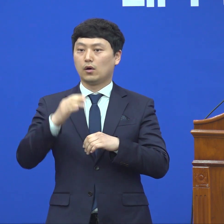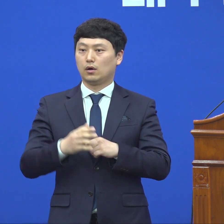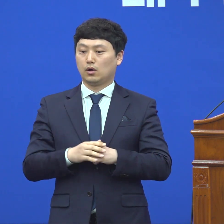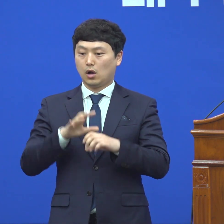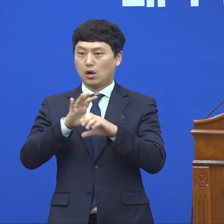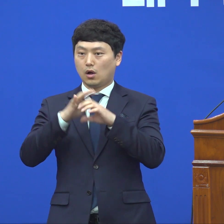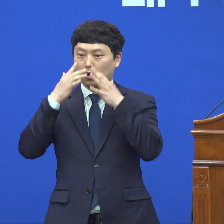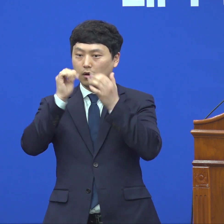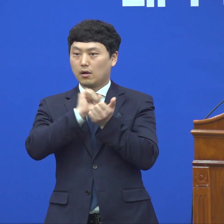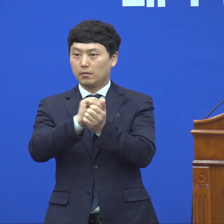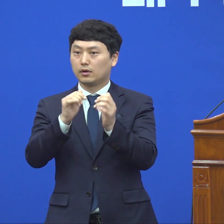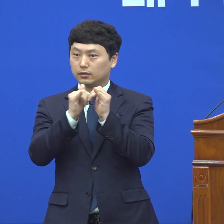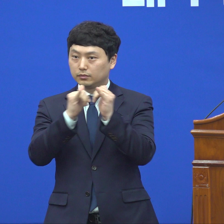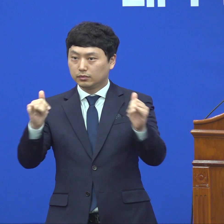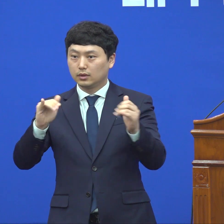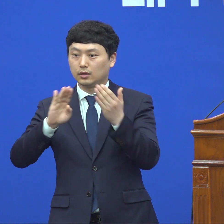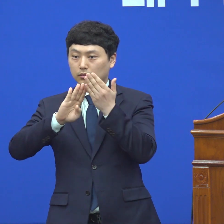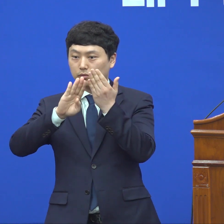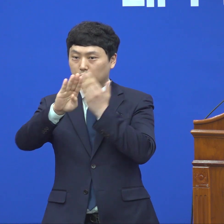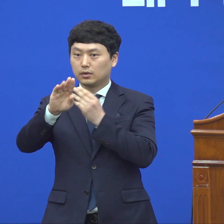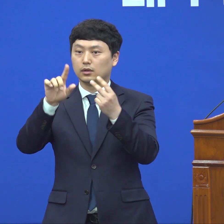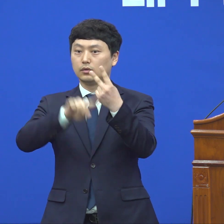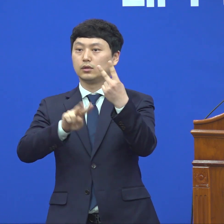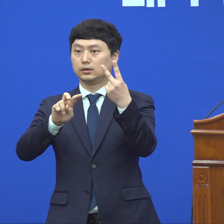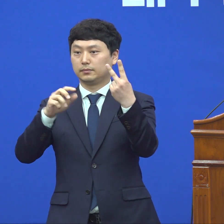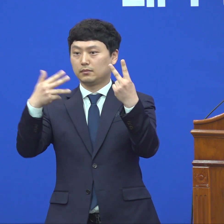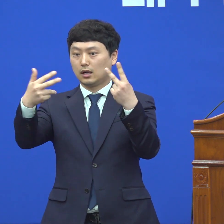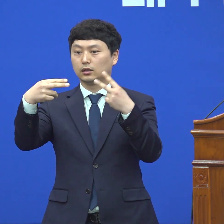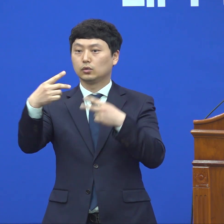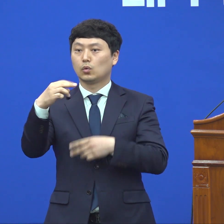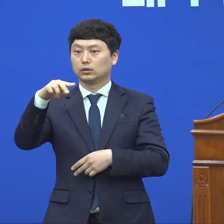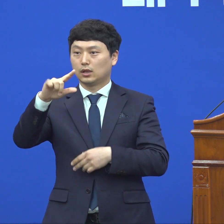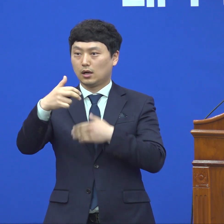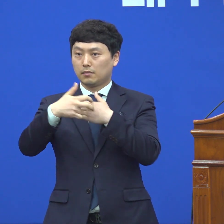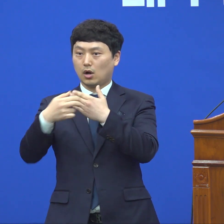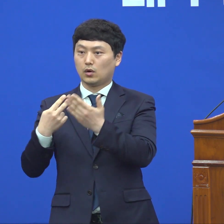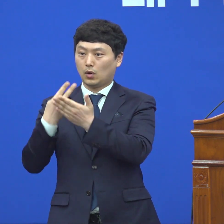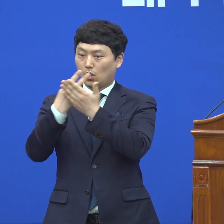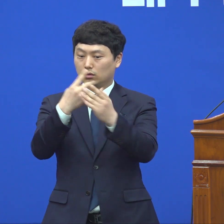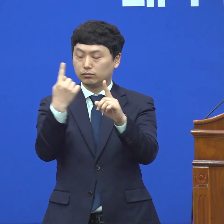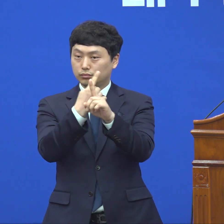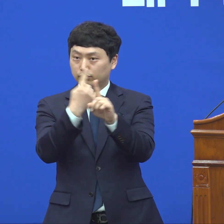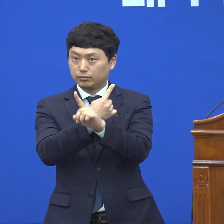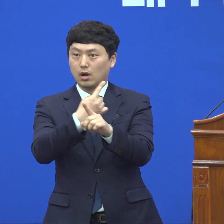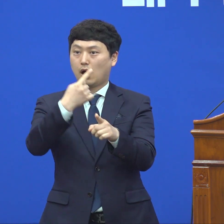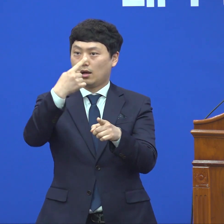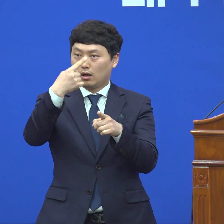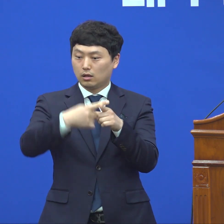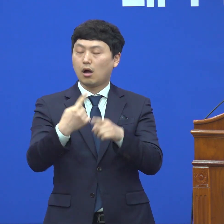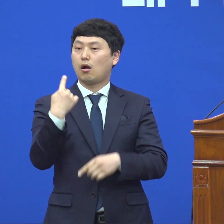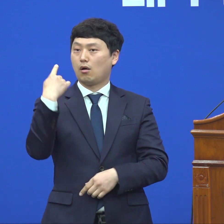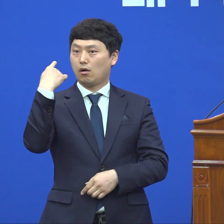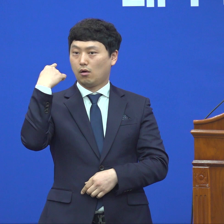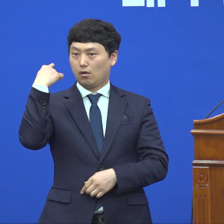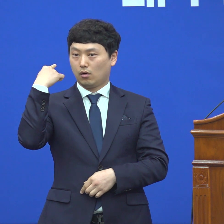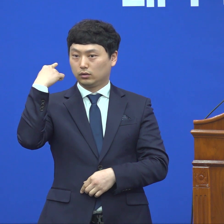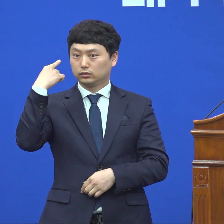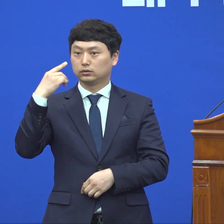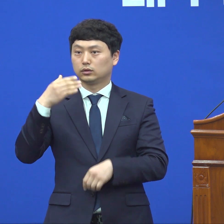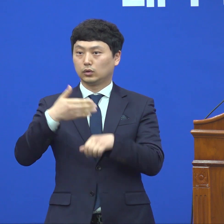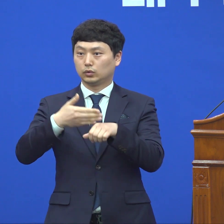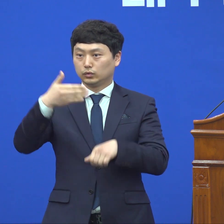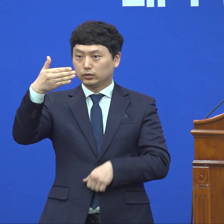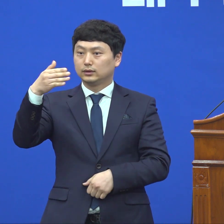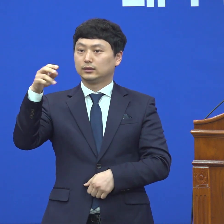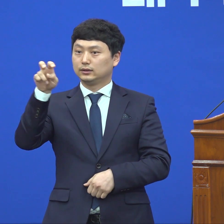받으셨습니다. 대구 동산 때문에 2월 28일 날 입건하셨고 증후한 치료 중에 현재 095시